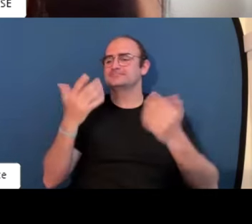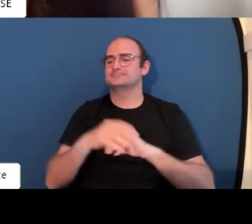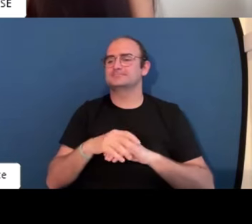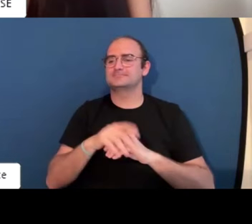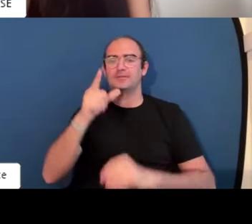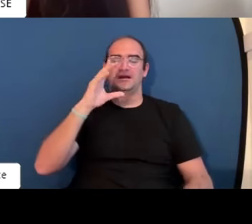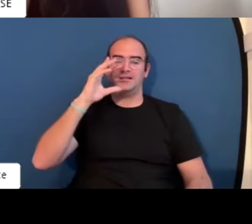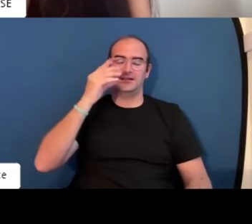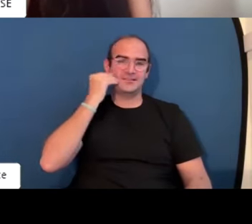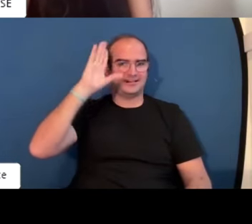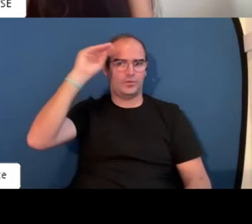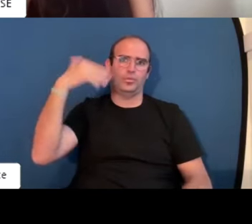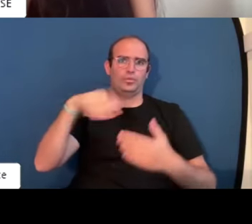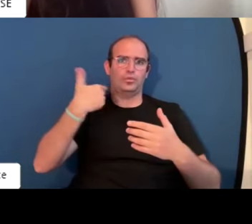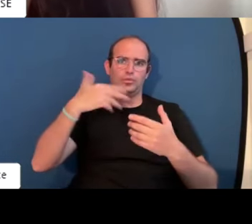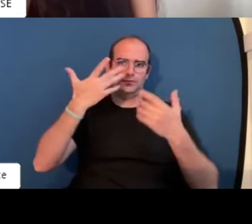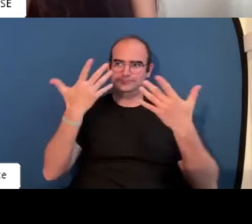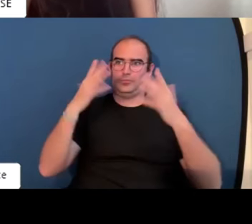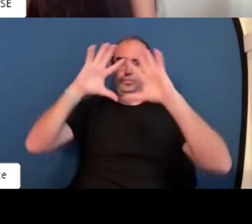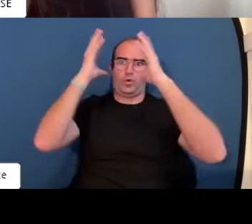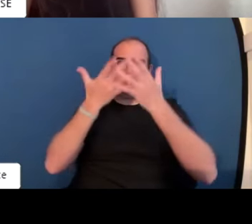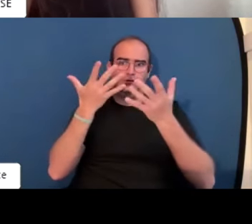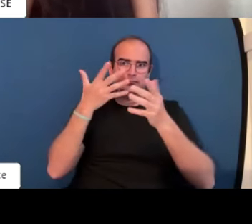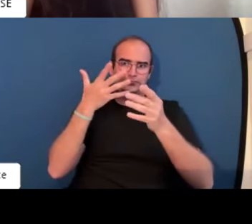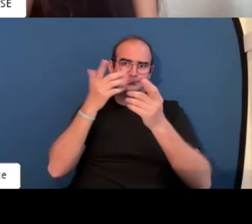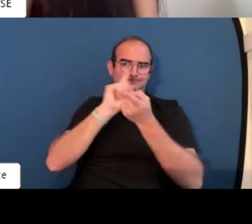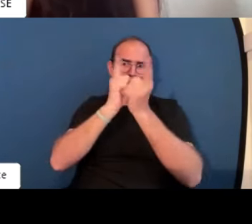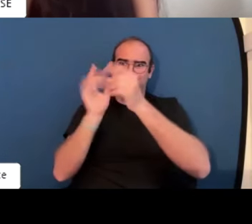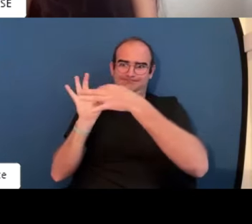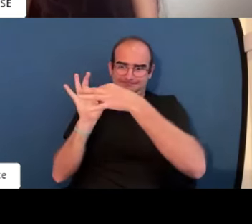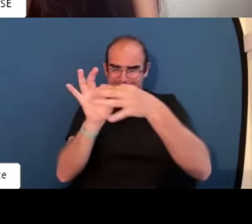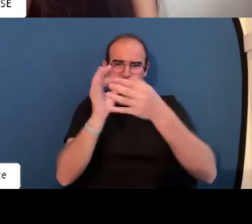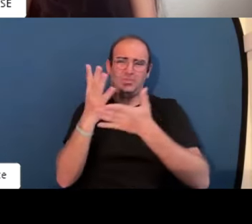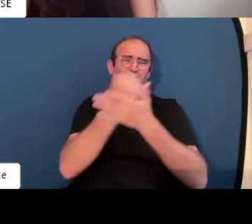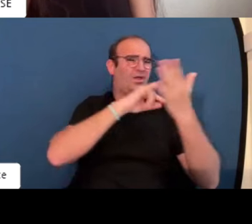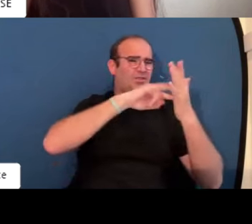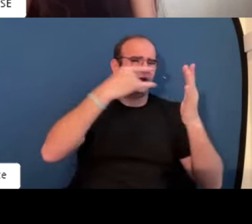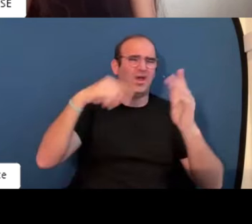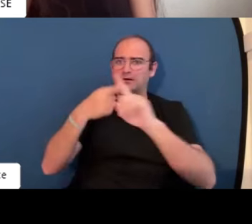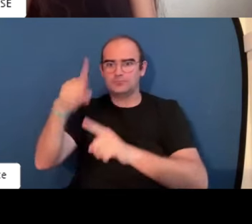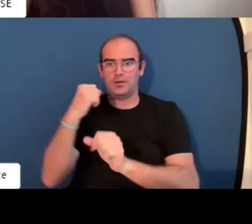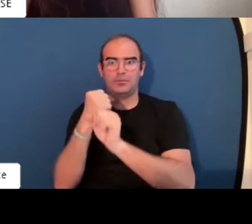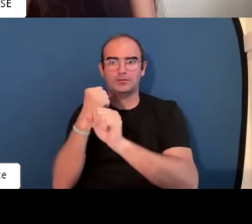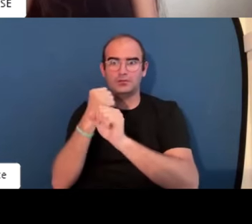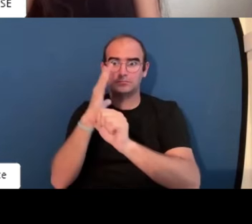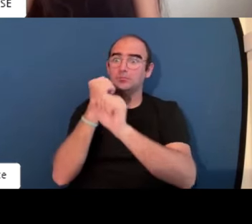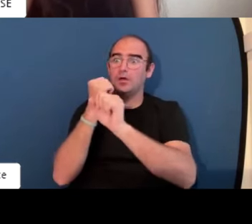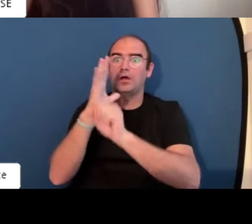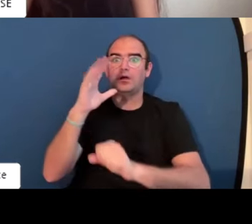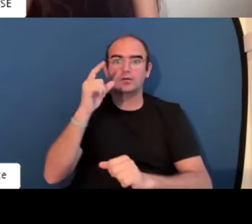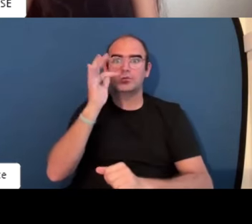no hay nada oculto es verdad que la inteligencia artificial ha cambiado